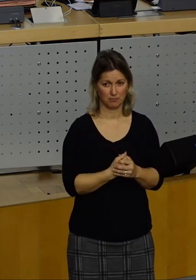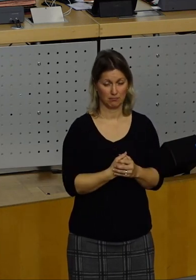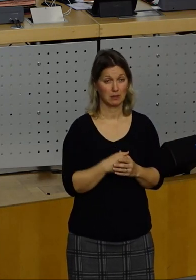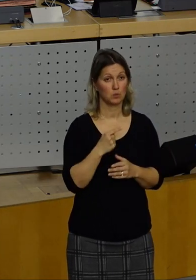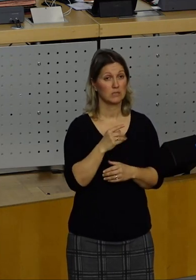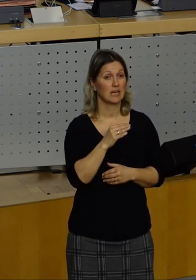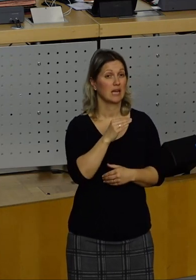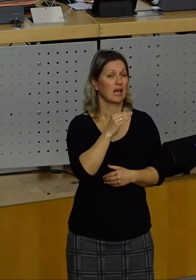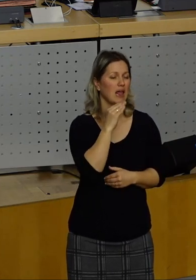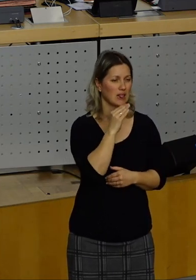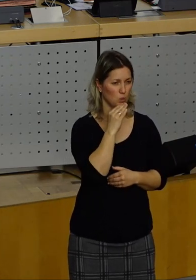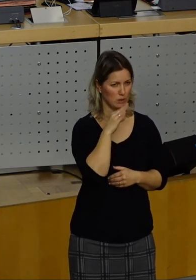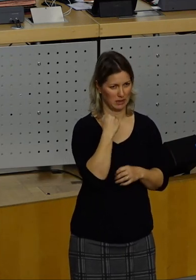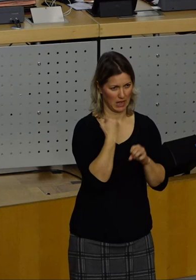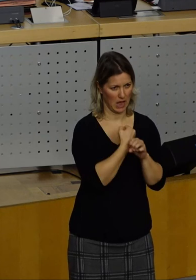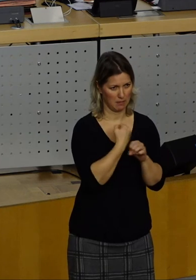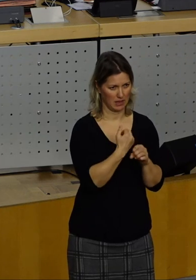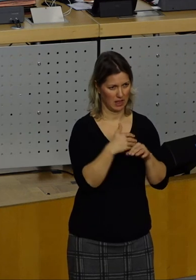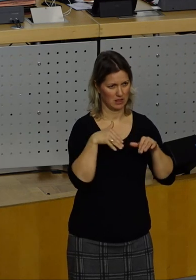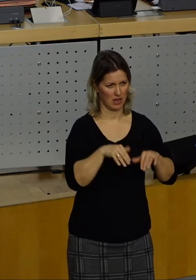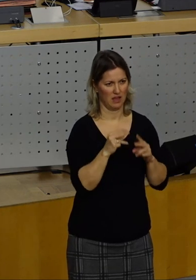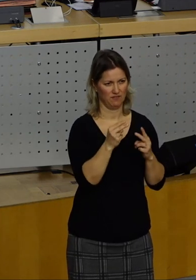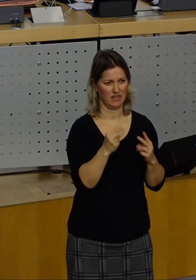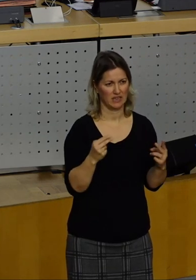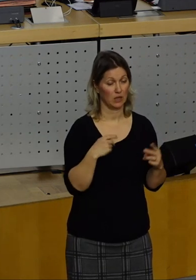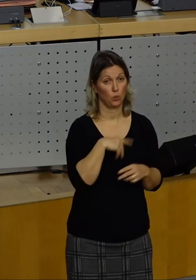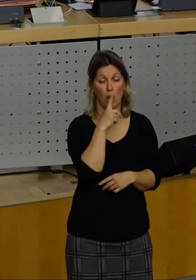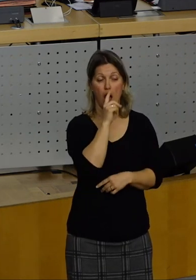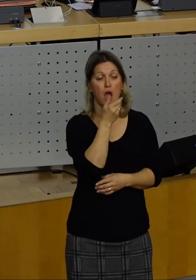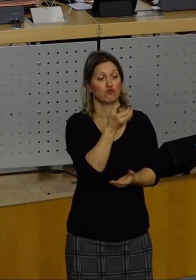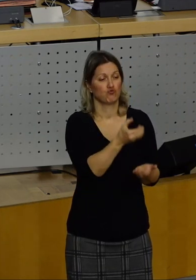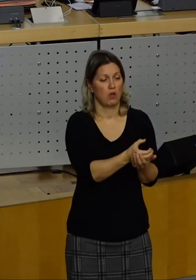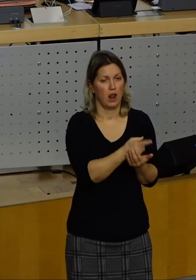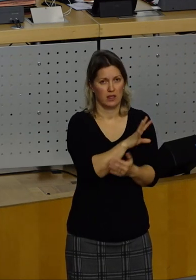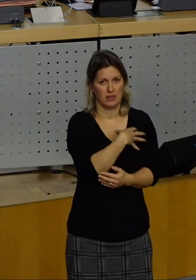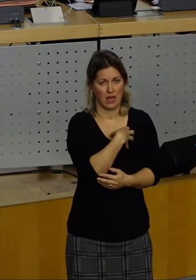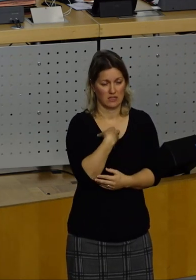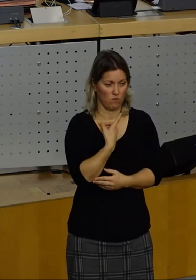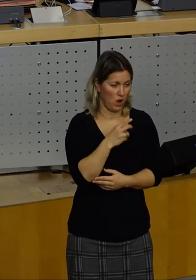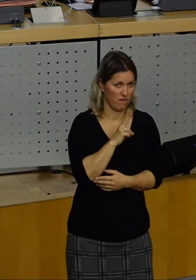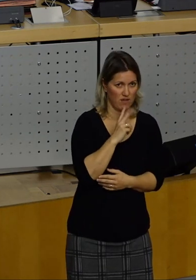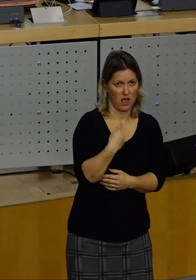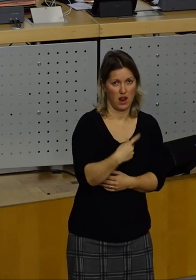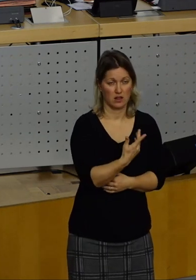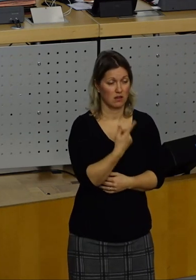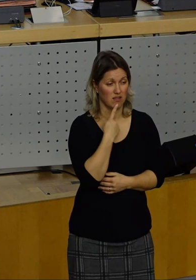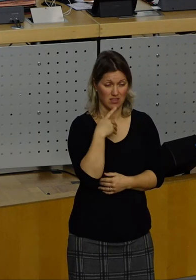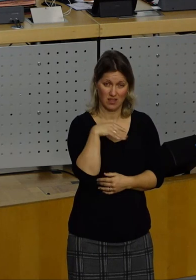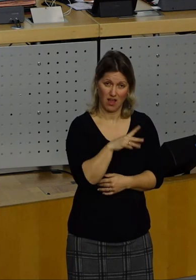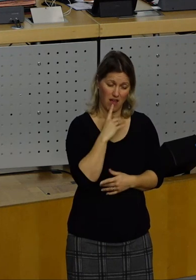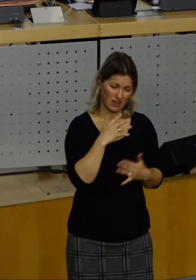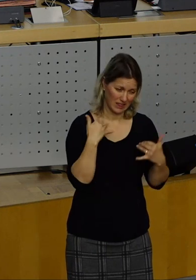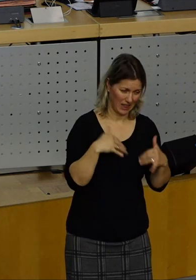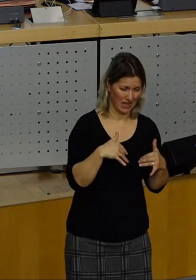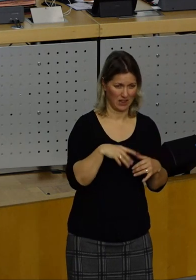genügend Mitarbeiter. Es ist nicht nur eine Stelle, die in Dresden unbesetzt ist, und zwar eine Stelle, die dringend für die